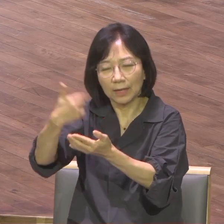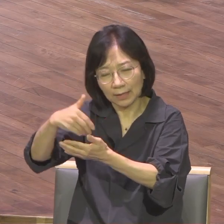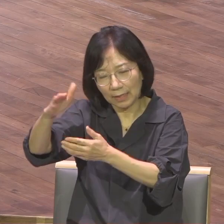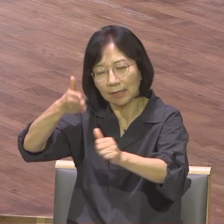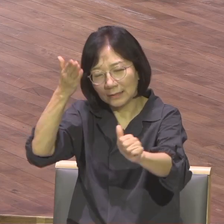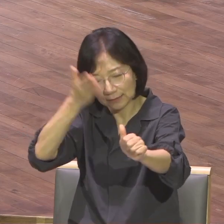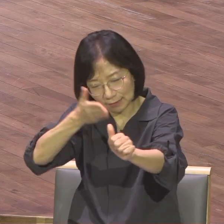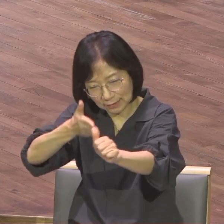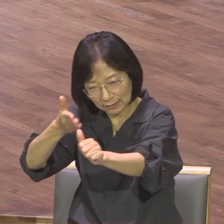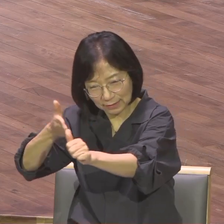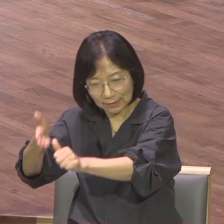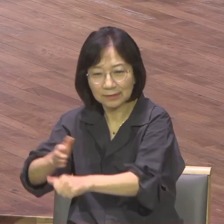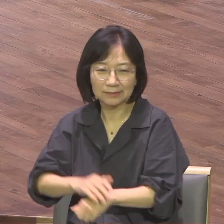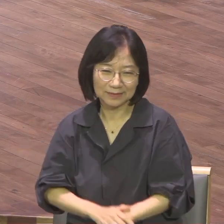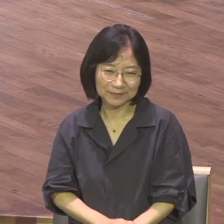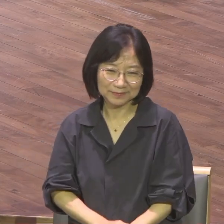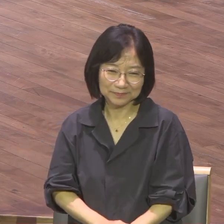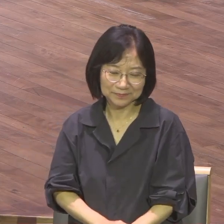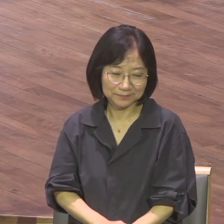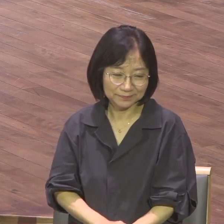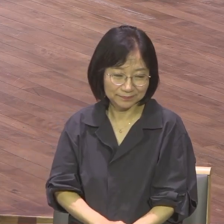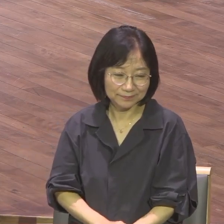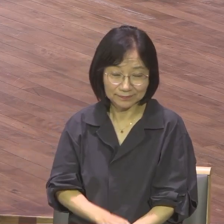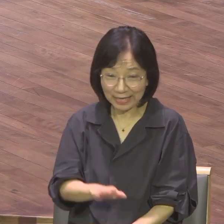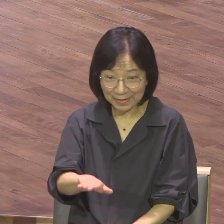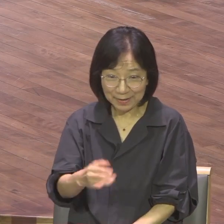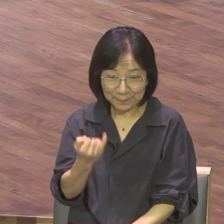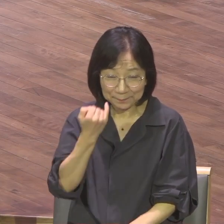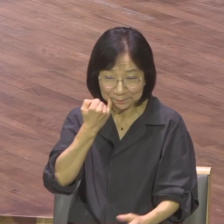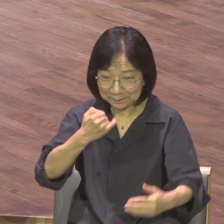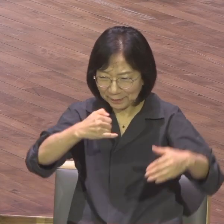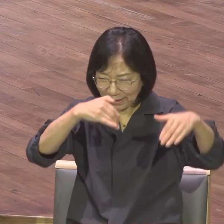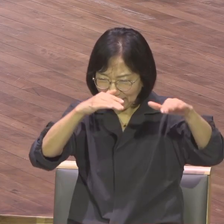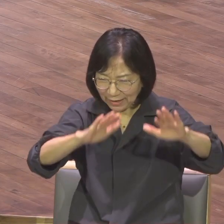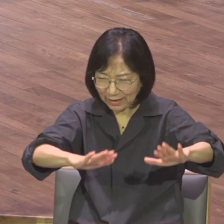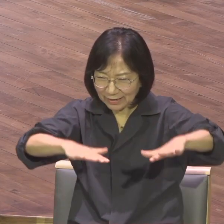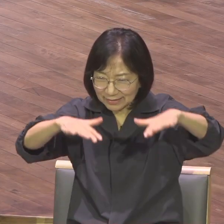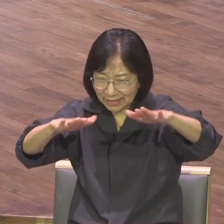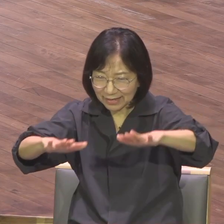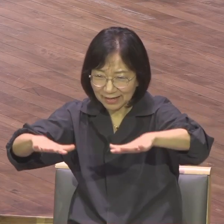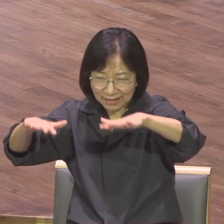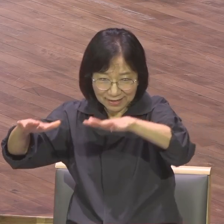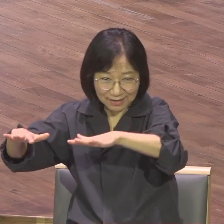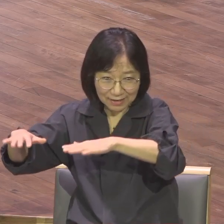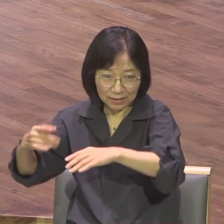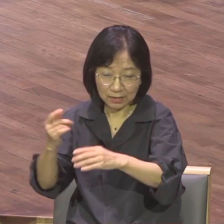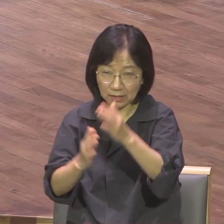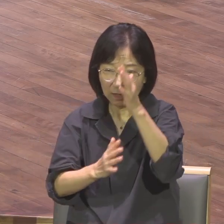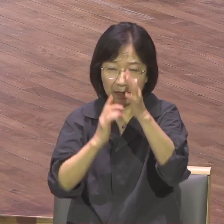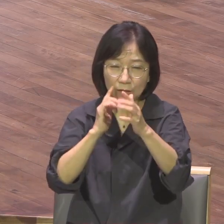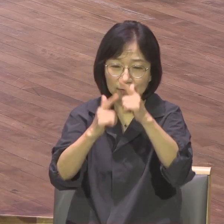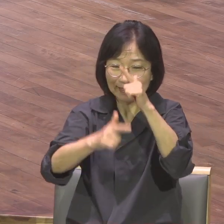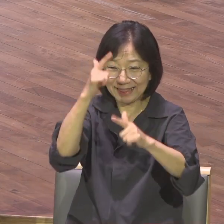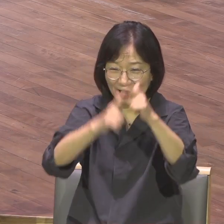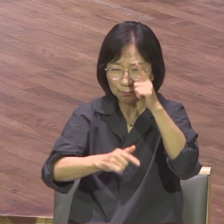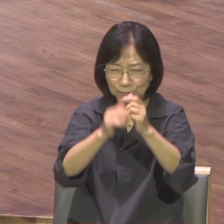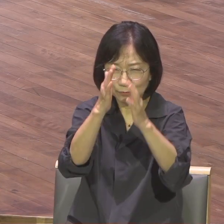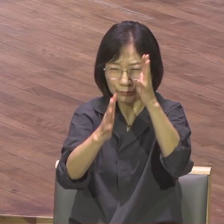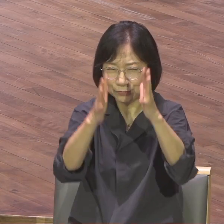여러분 큰 바다 오션 그리고 큰 숲에는 눈에 보이지 않지만 물과